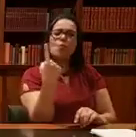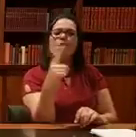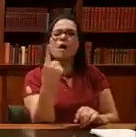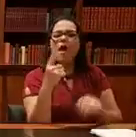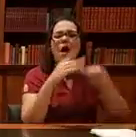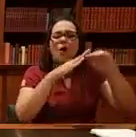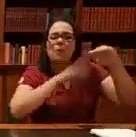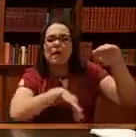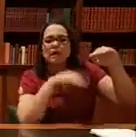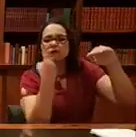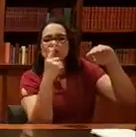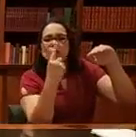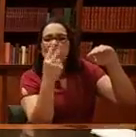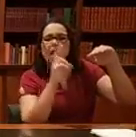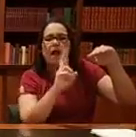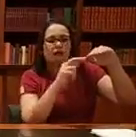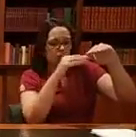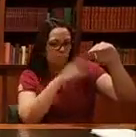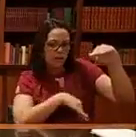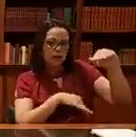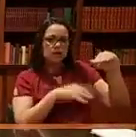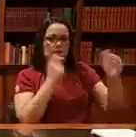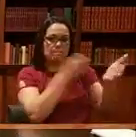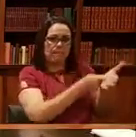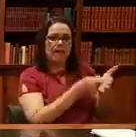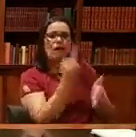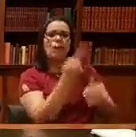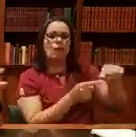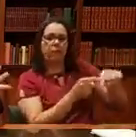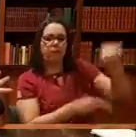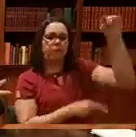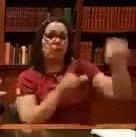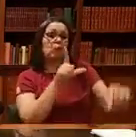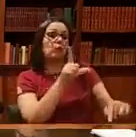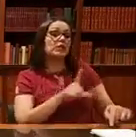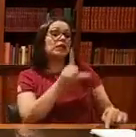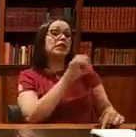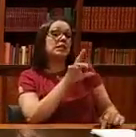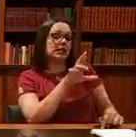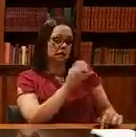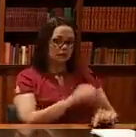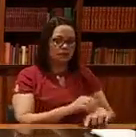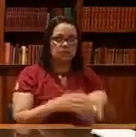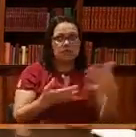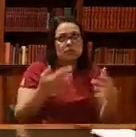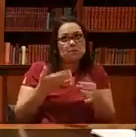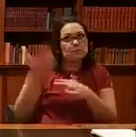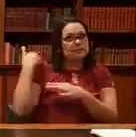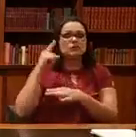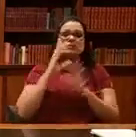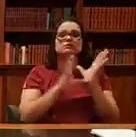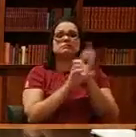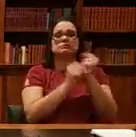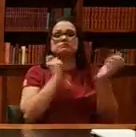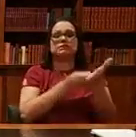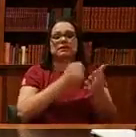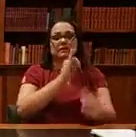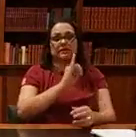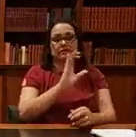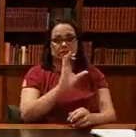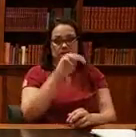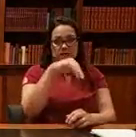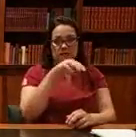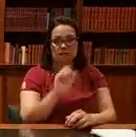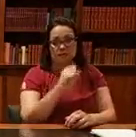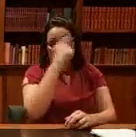de R$,00 o litro do combustível. Talvez. Lógico. Não sei quanto era o ICMS naquela época. A parte que pesa mais aqui no bolso